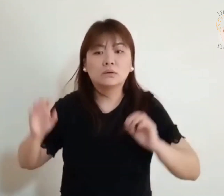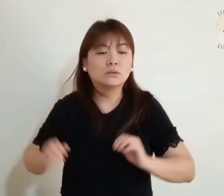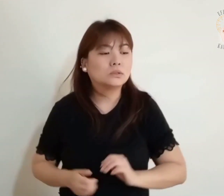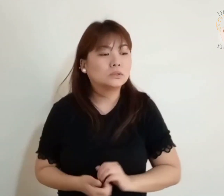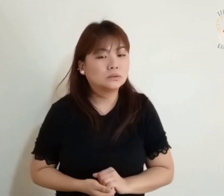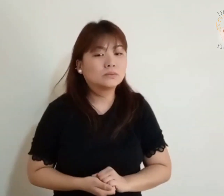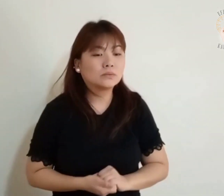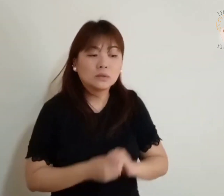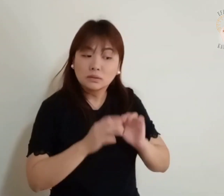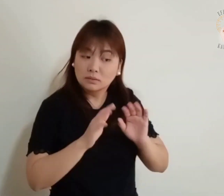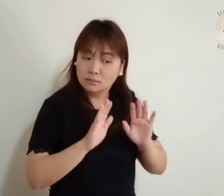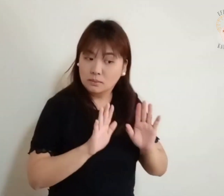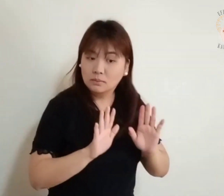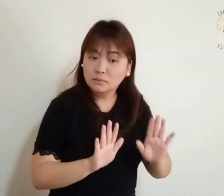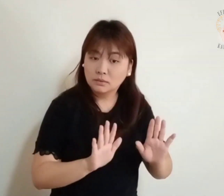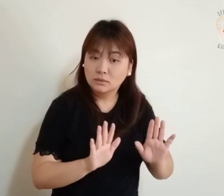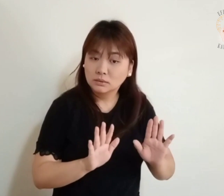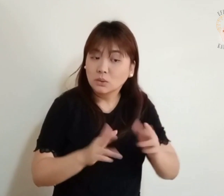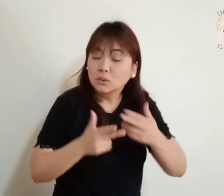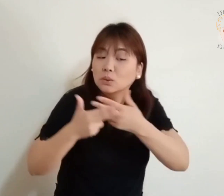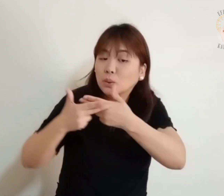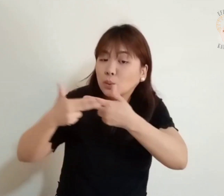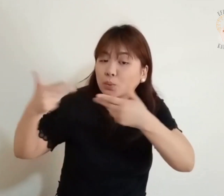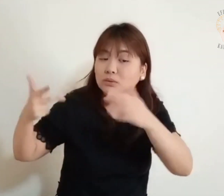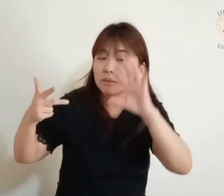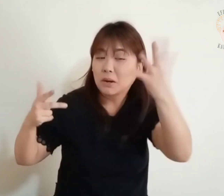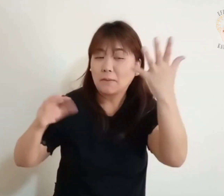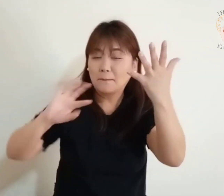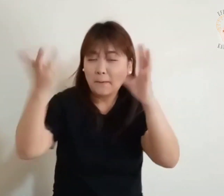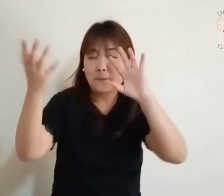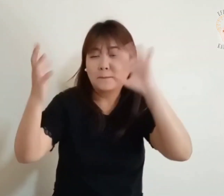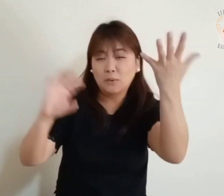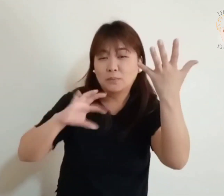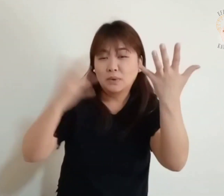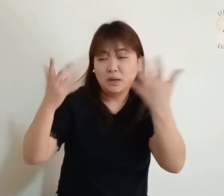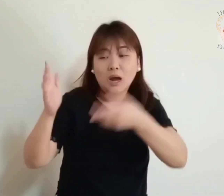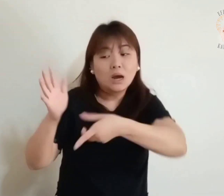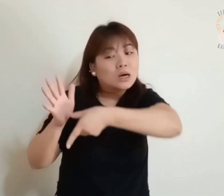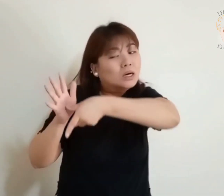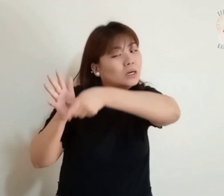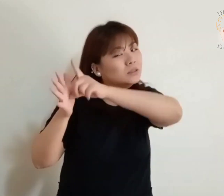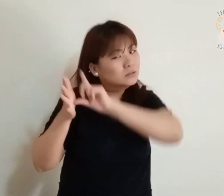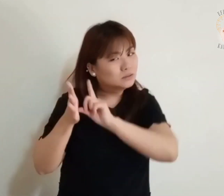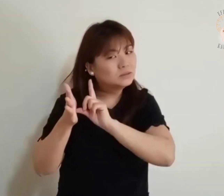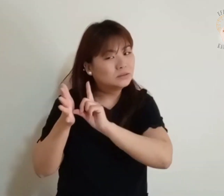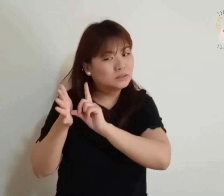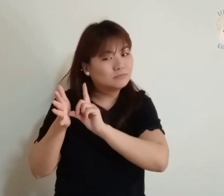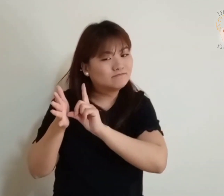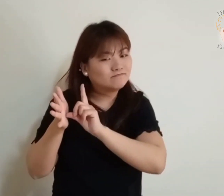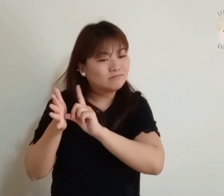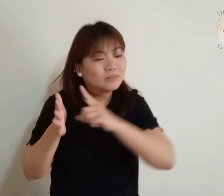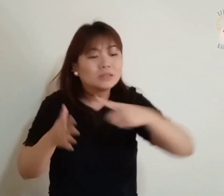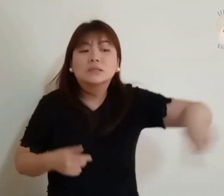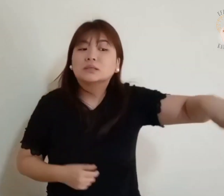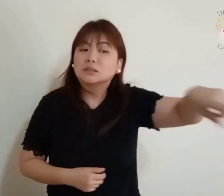Antes, porém Que essas coisas aconteçam Sereis presos